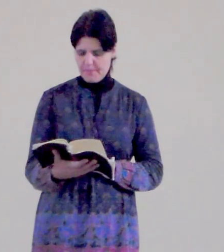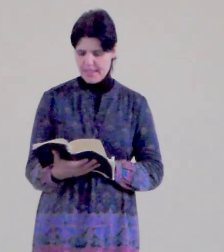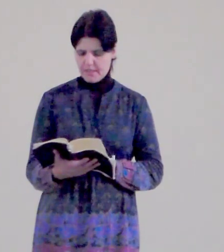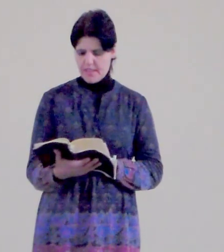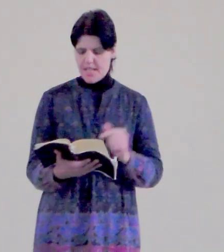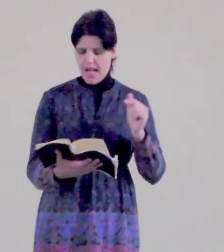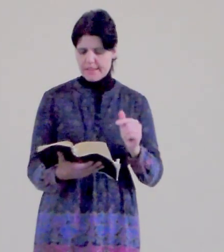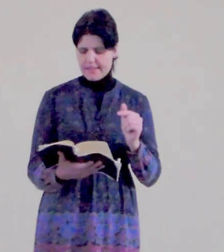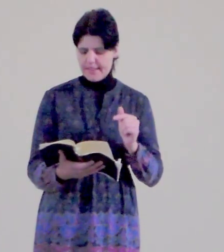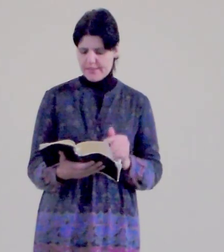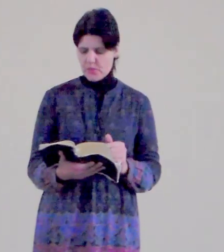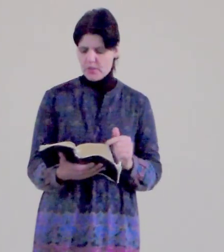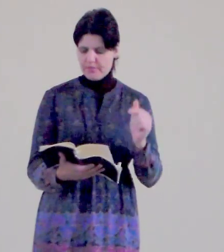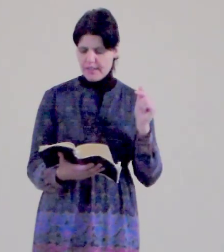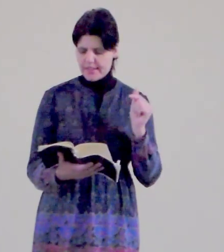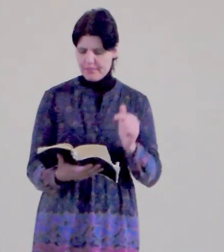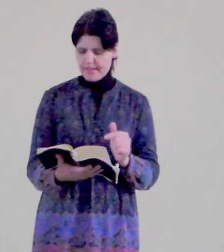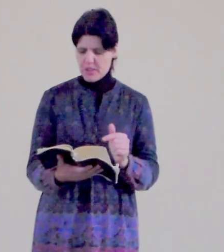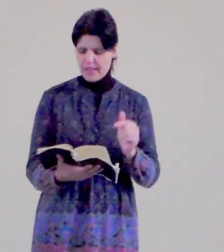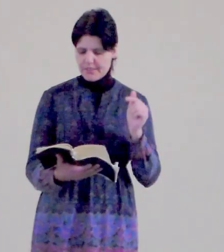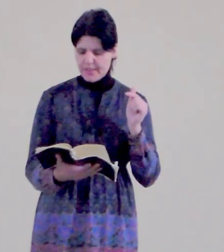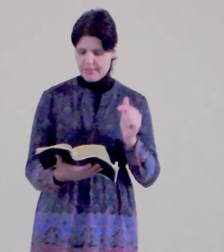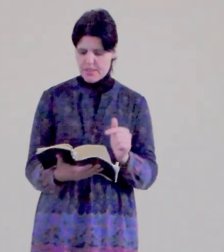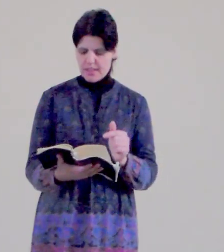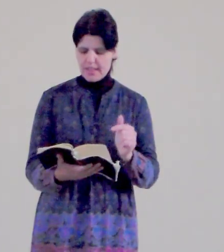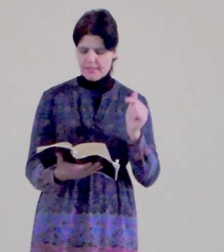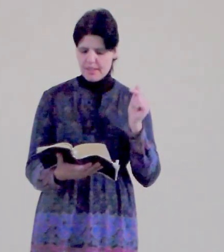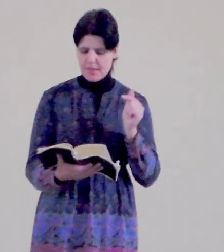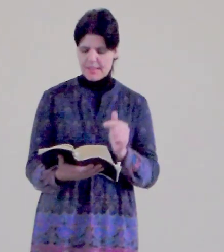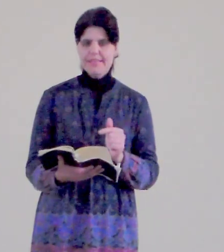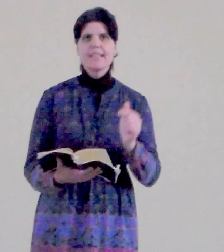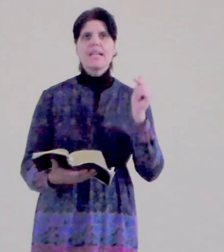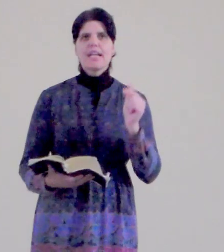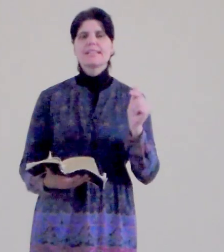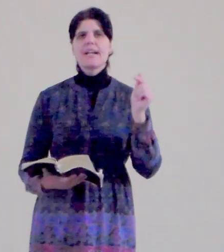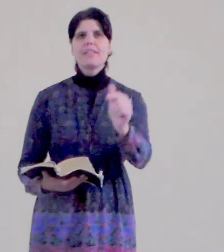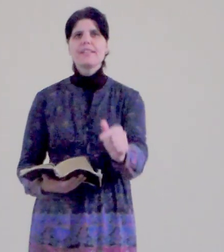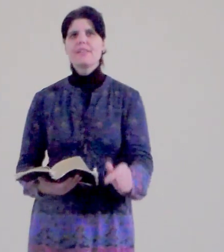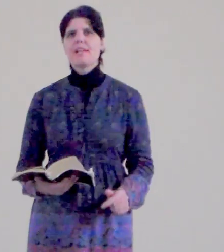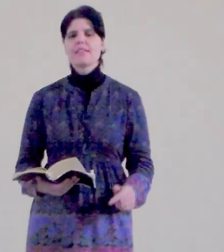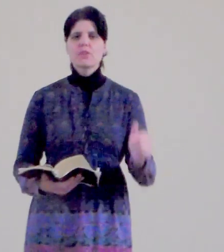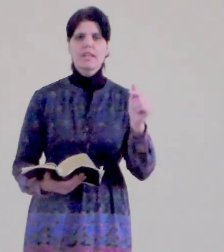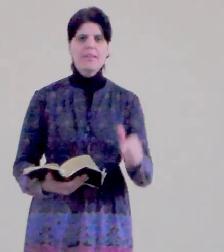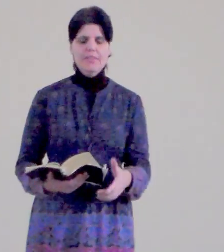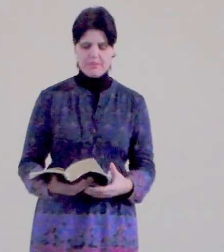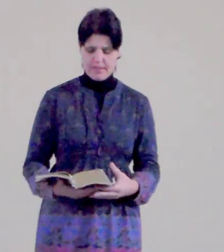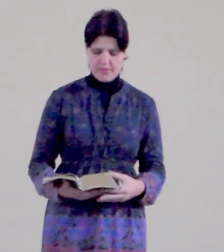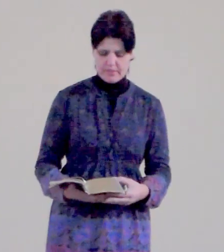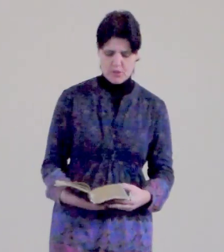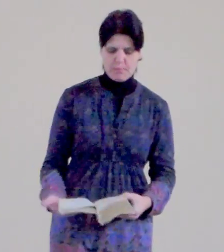amen. Ať se někdo zavodit, láska vydrží, láska věří, láska má na ní, láska vytrvá, takže láska vytrvá, protože